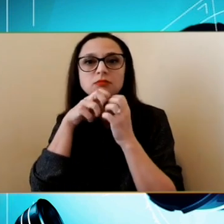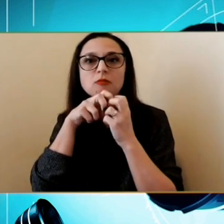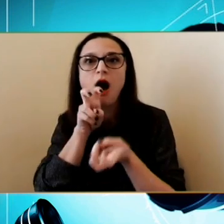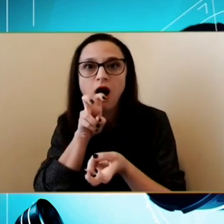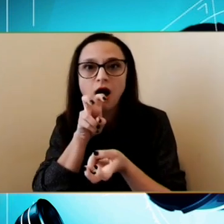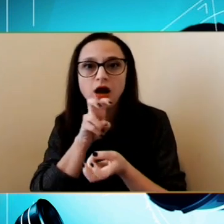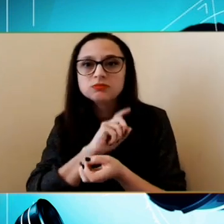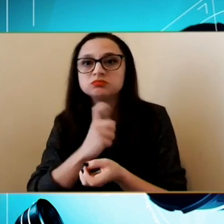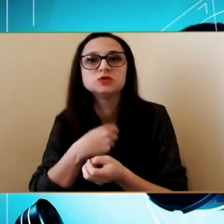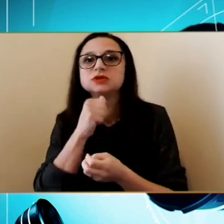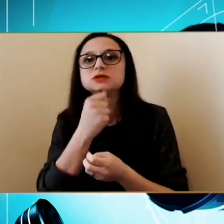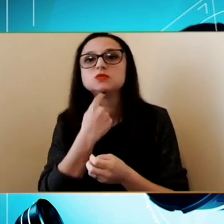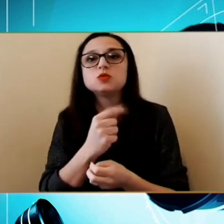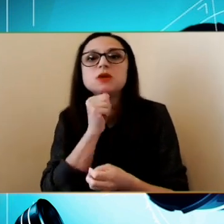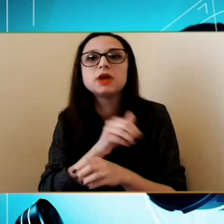putut să zic nimic